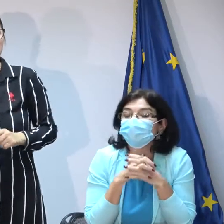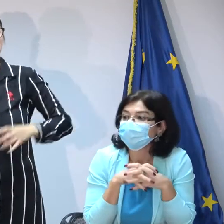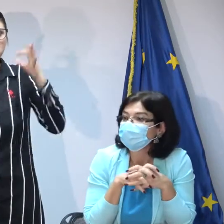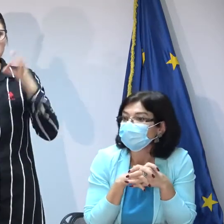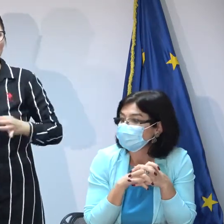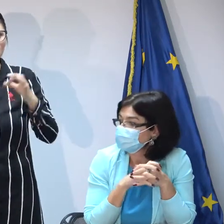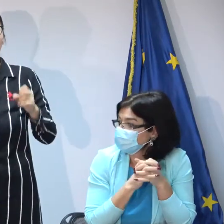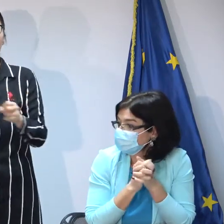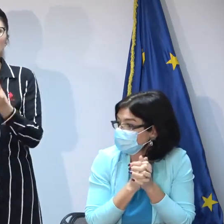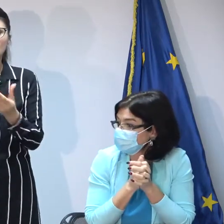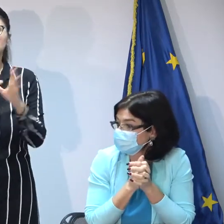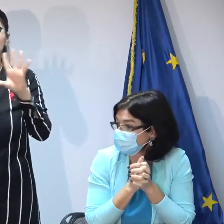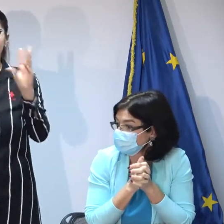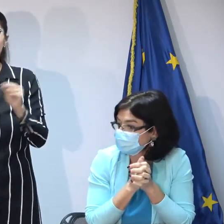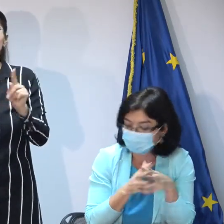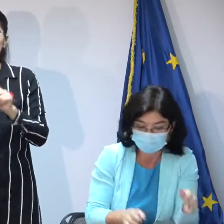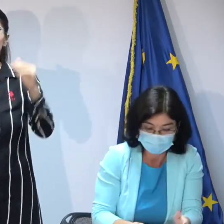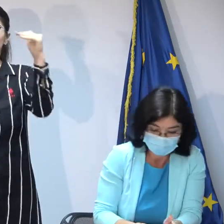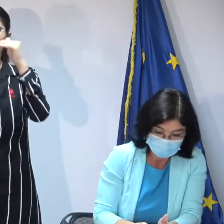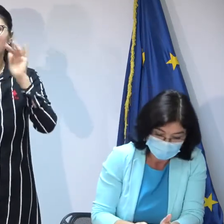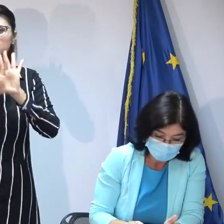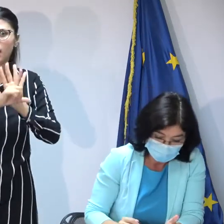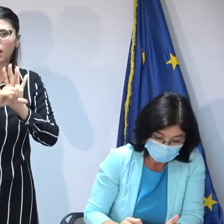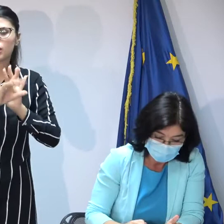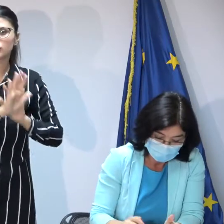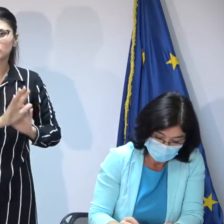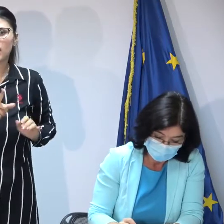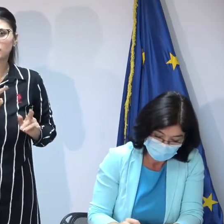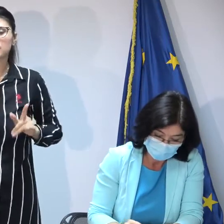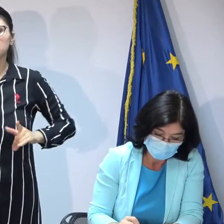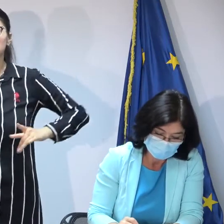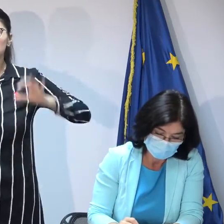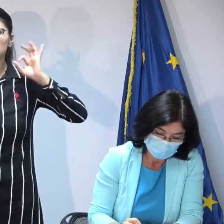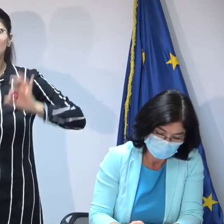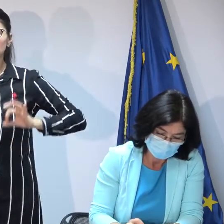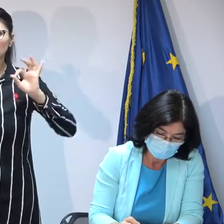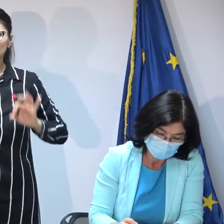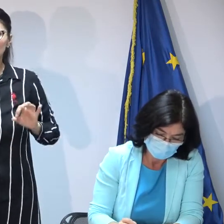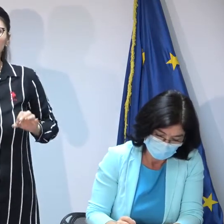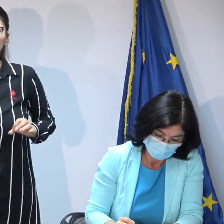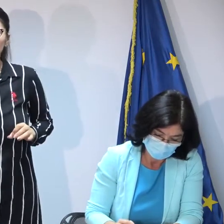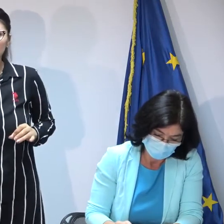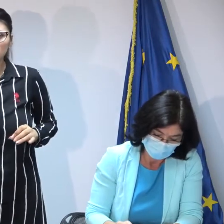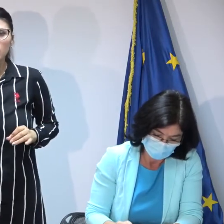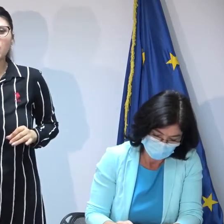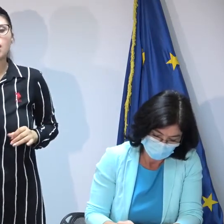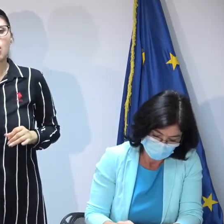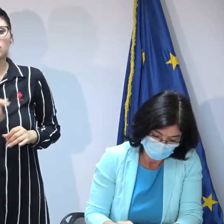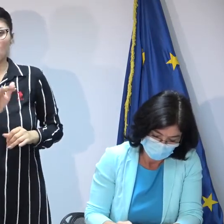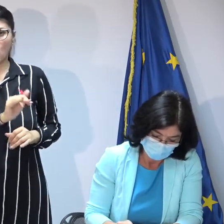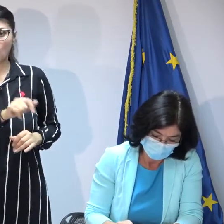și în egală măsură în asistența maternală sunt măsuri tranzitorii ori acel copil